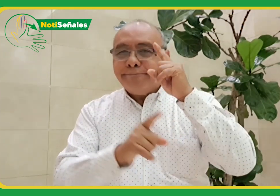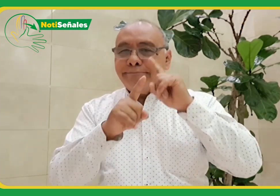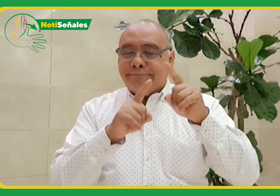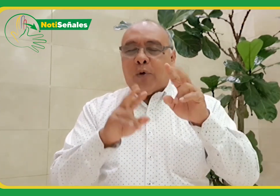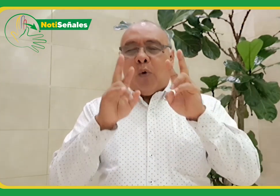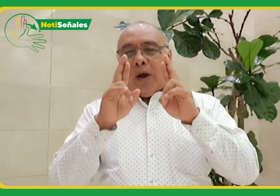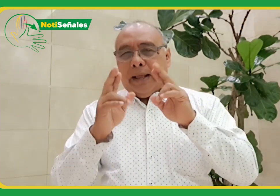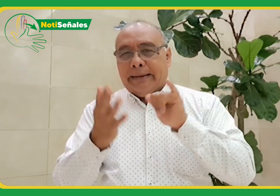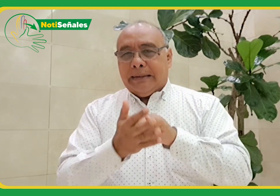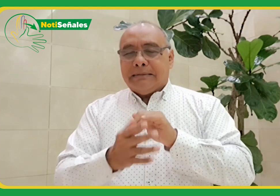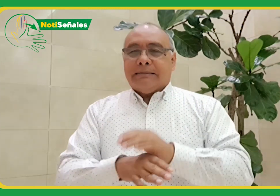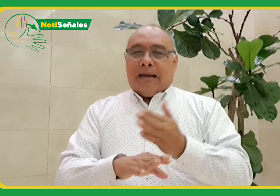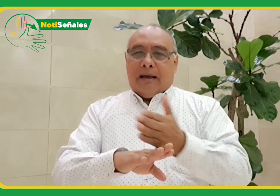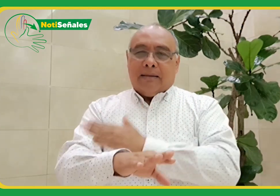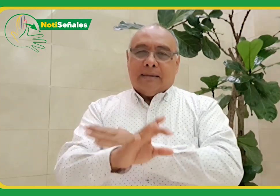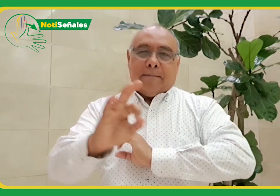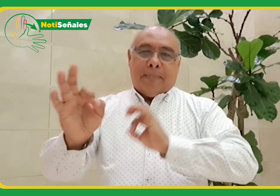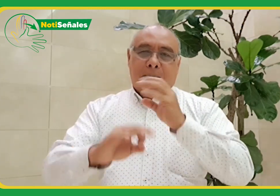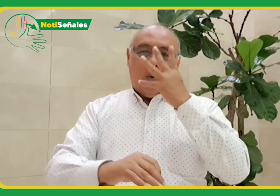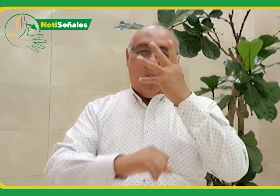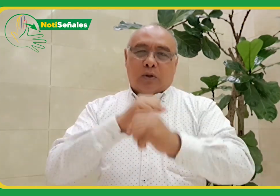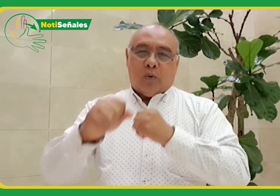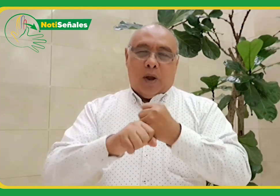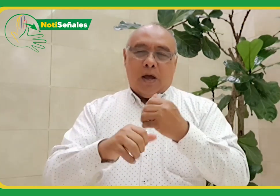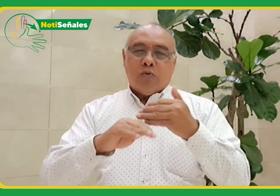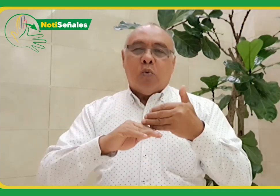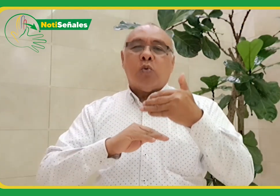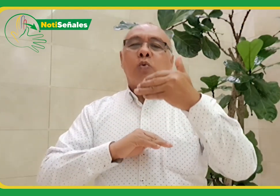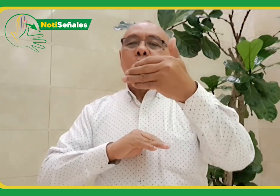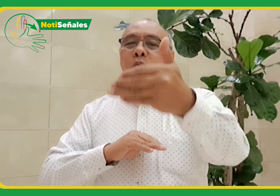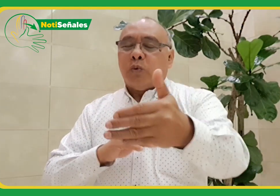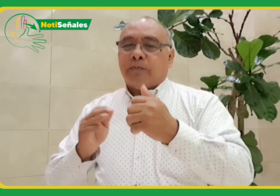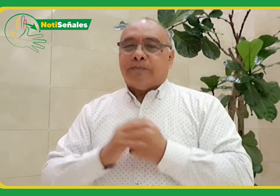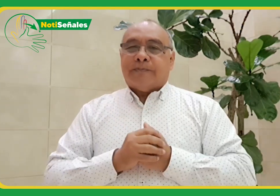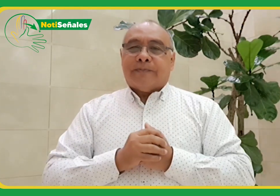ojalá podamos hacerlo y que se hagan acciones durante estos próximos cuatro años